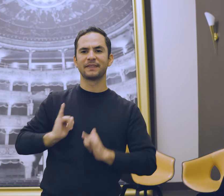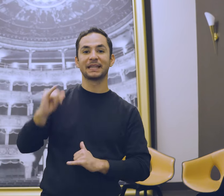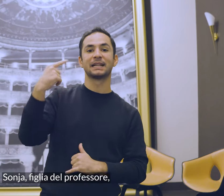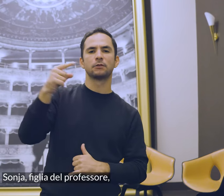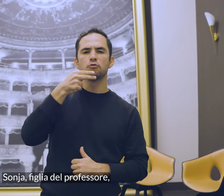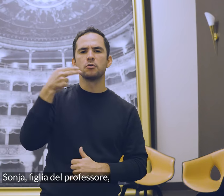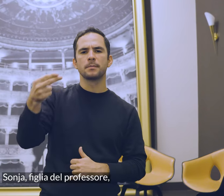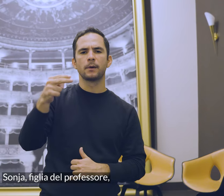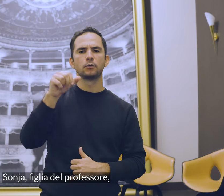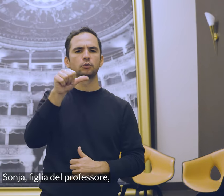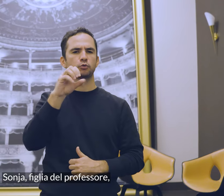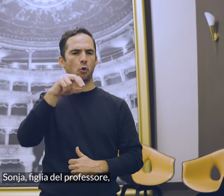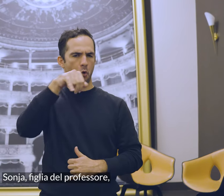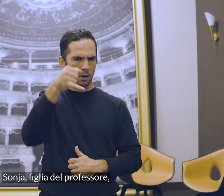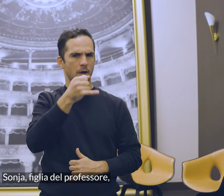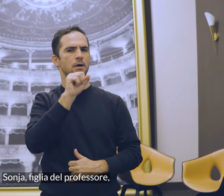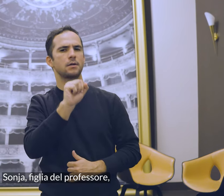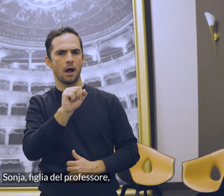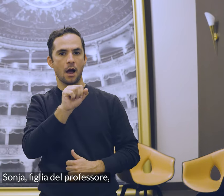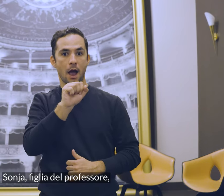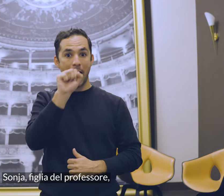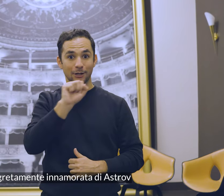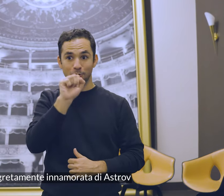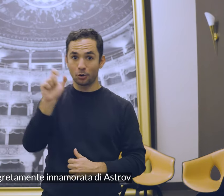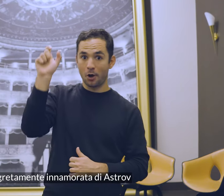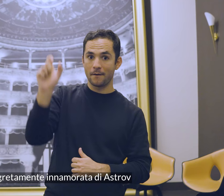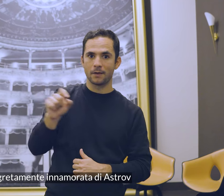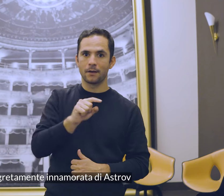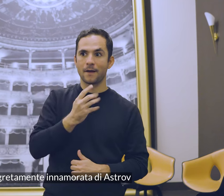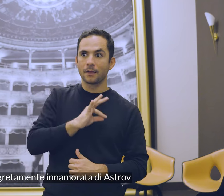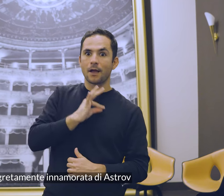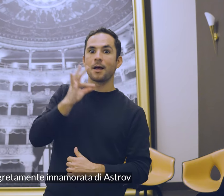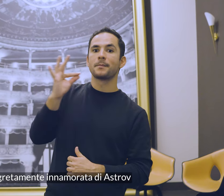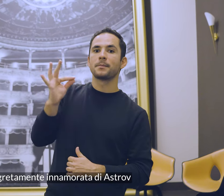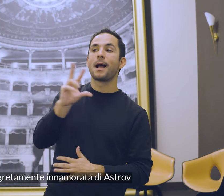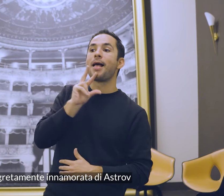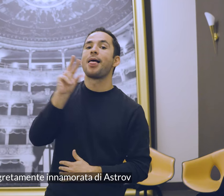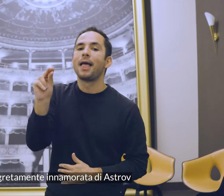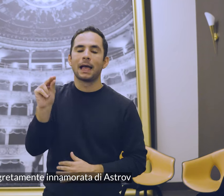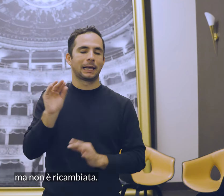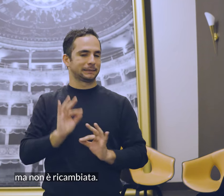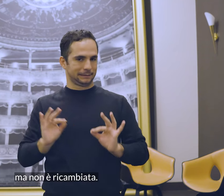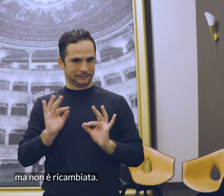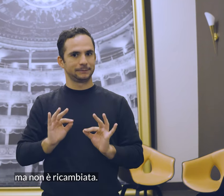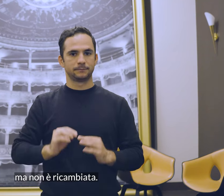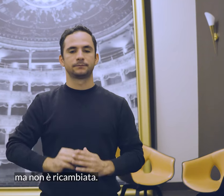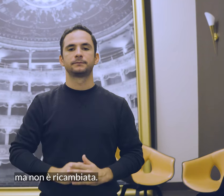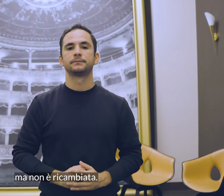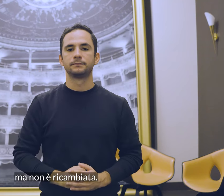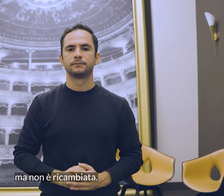Sonia, figlia del professore, è segretamente innamorata di Astrof, ma non è ricambiata.